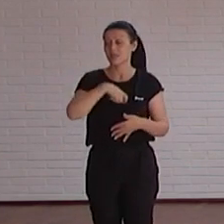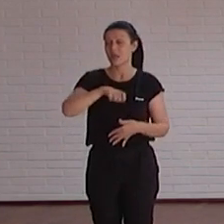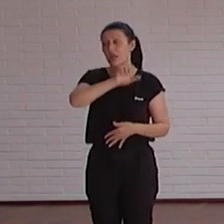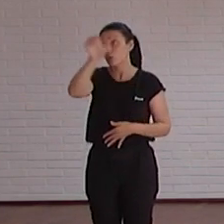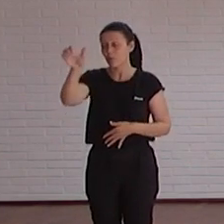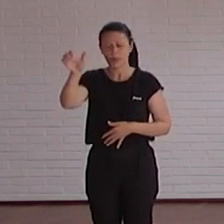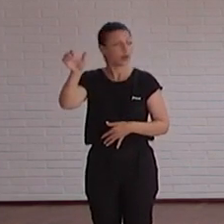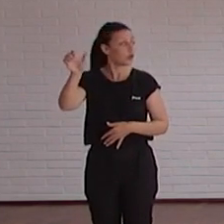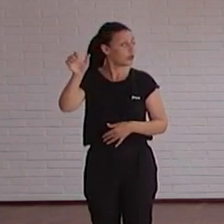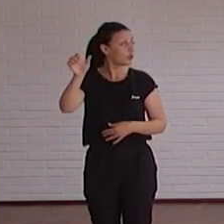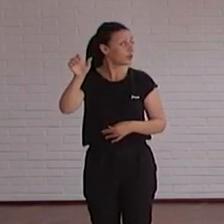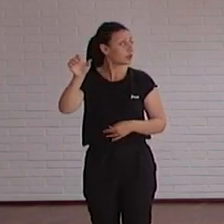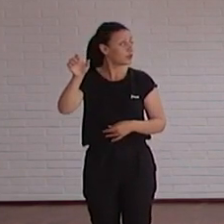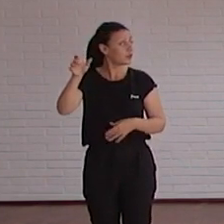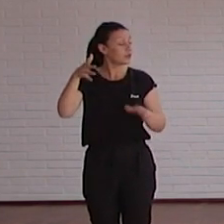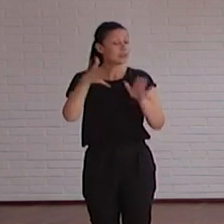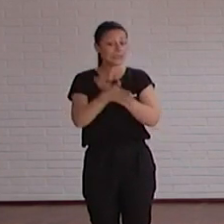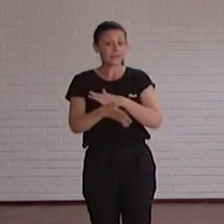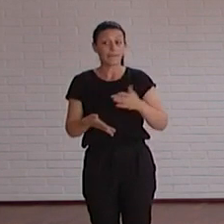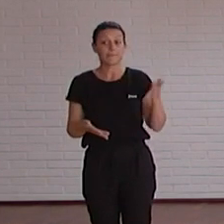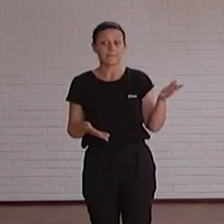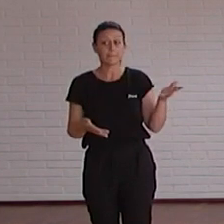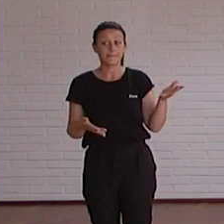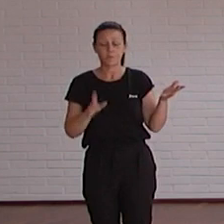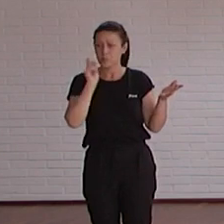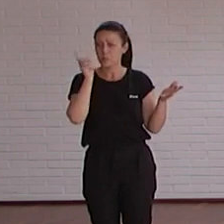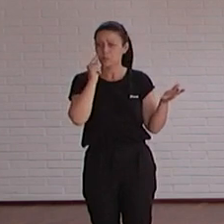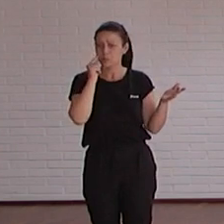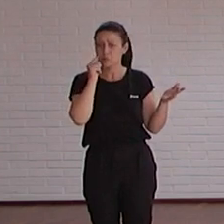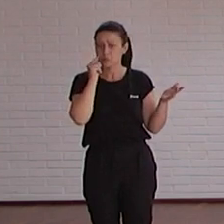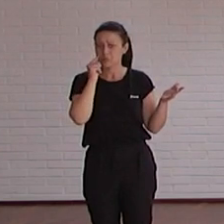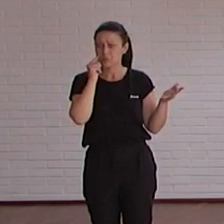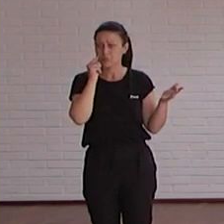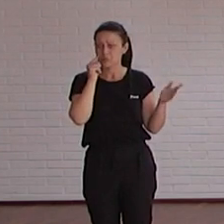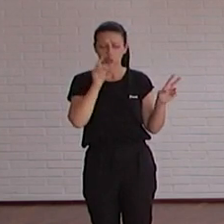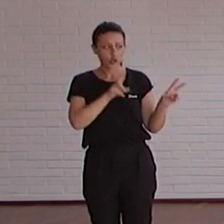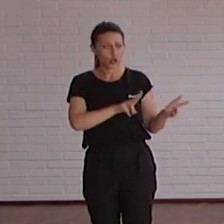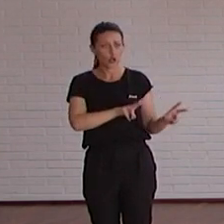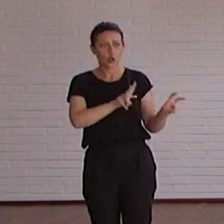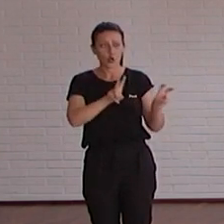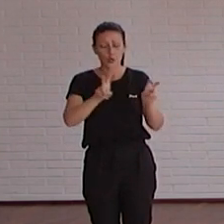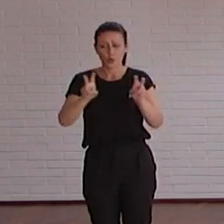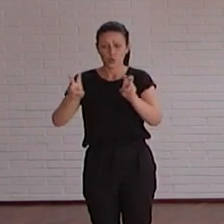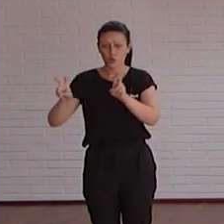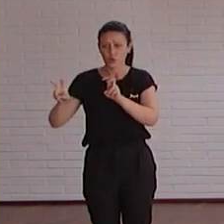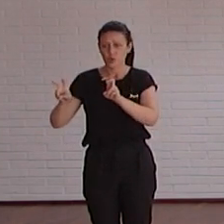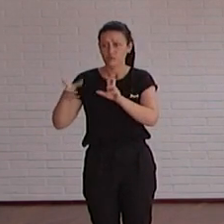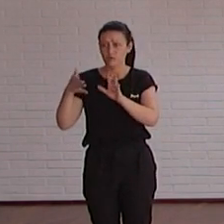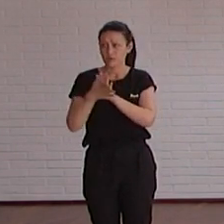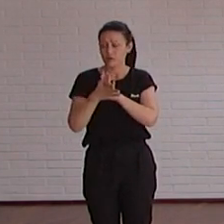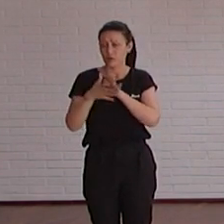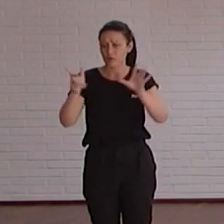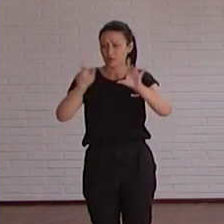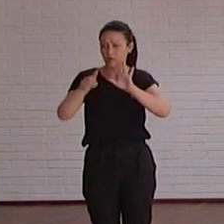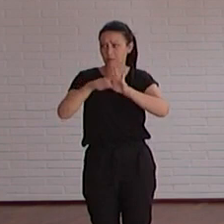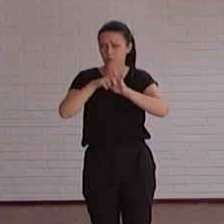y es muy gratificante ver como nos tienen en cuenta y como todas estas novedades aparecen en medios que de repente dices